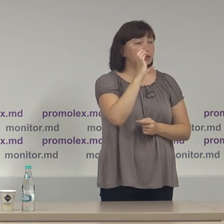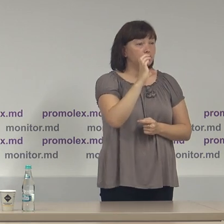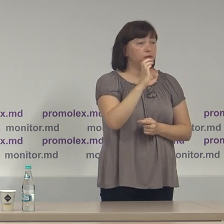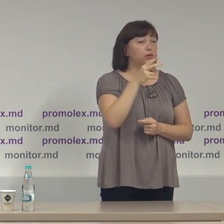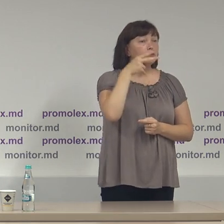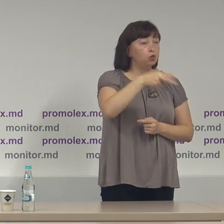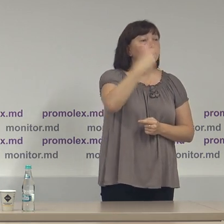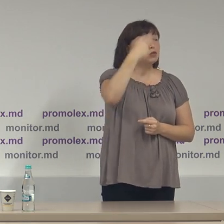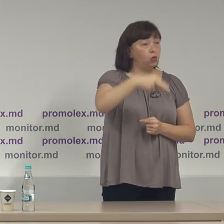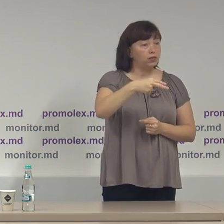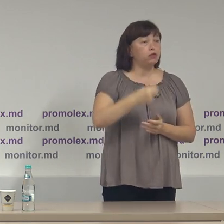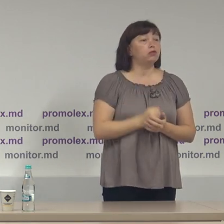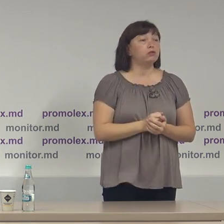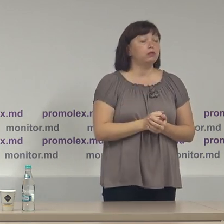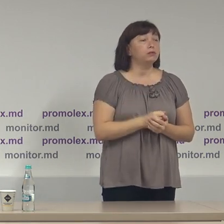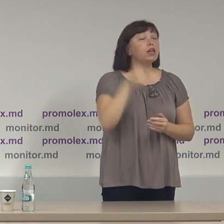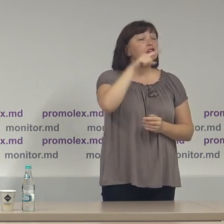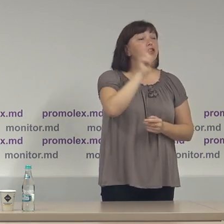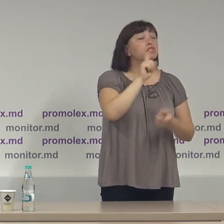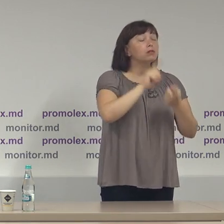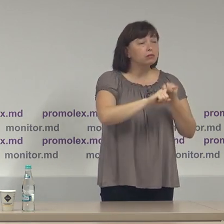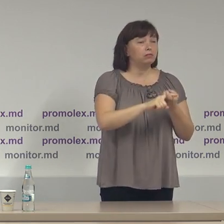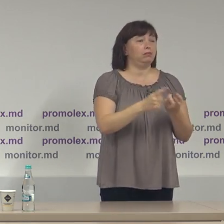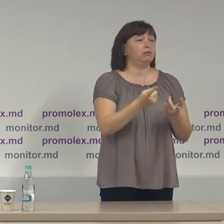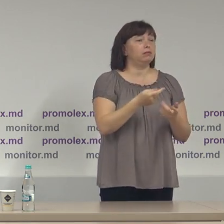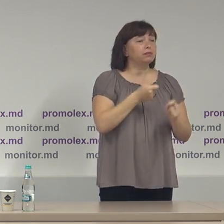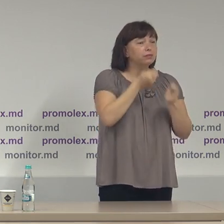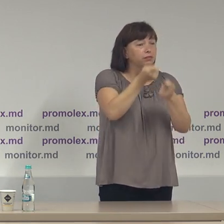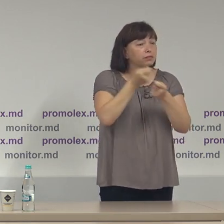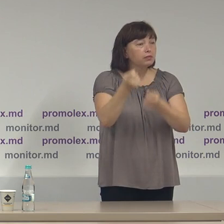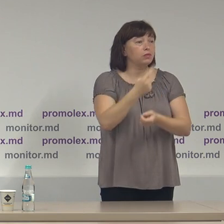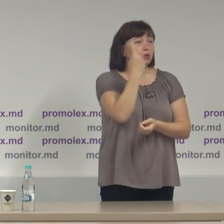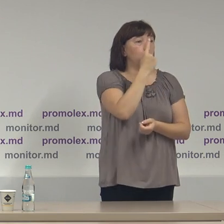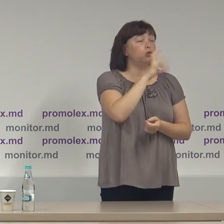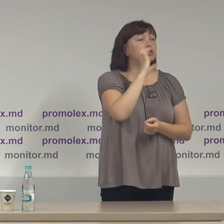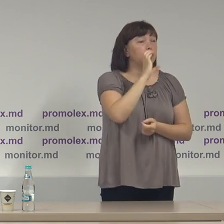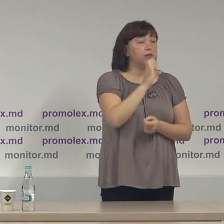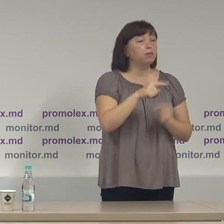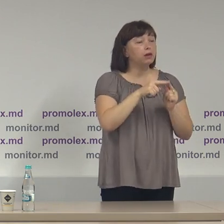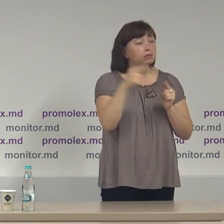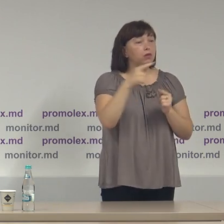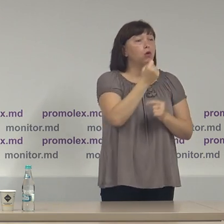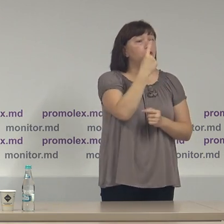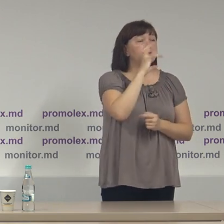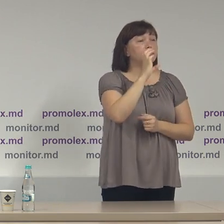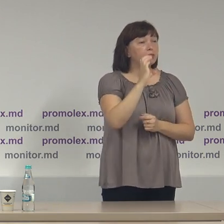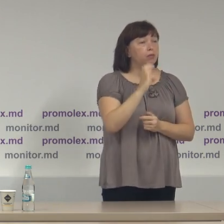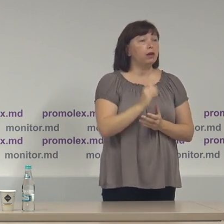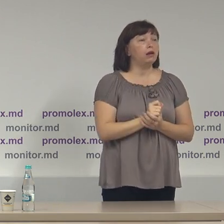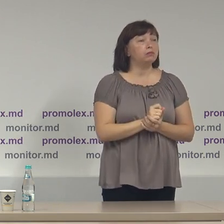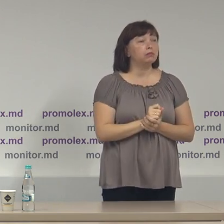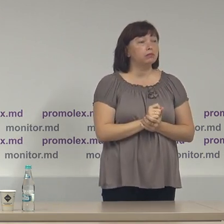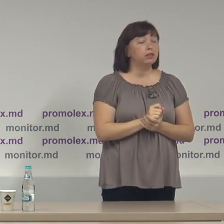2020. În ceea privește discursul de ură din 1 septembrie până în 11 septembrie